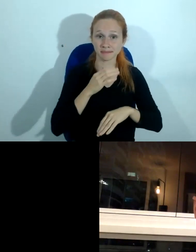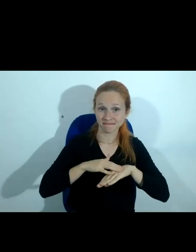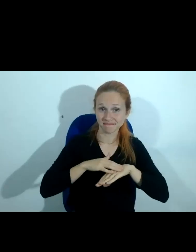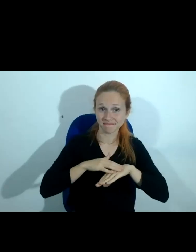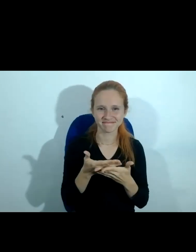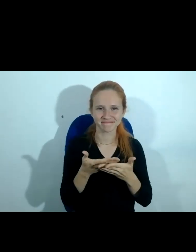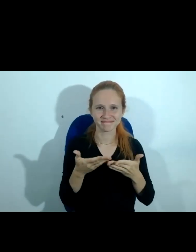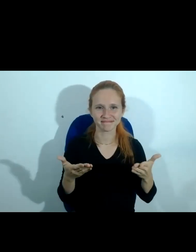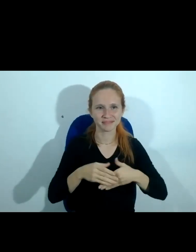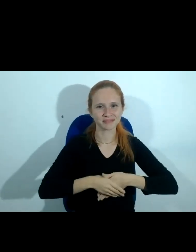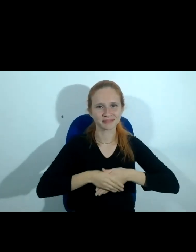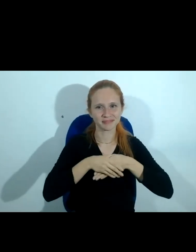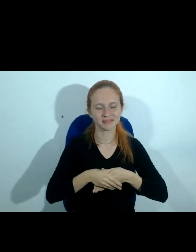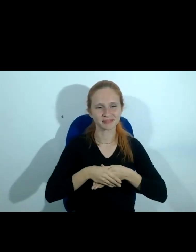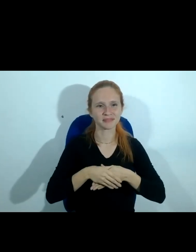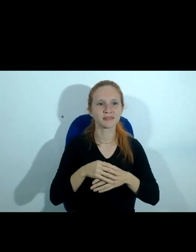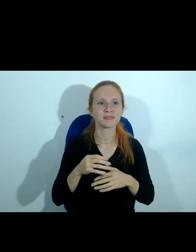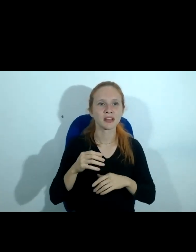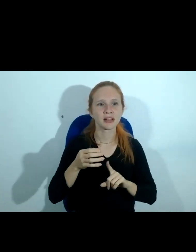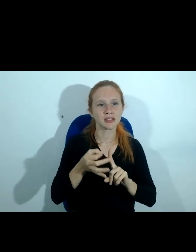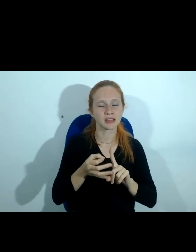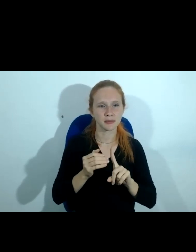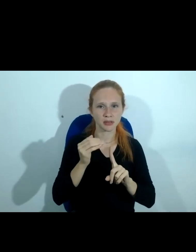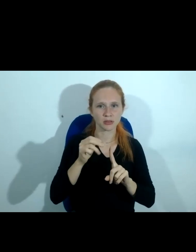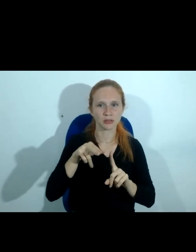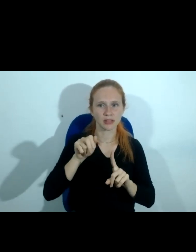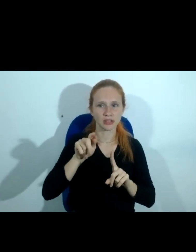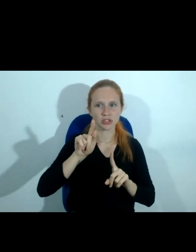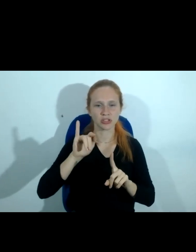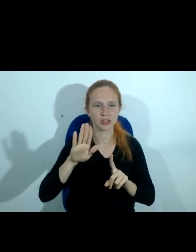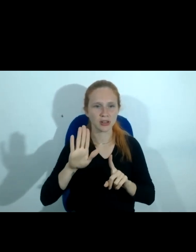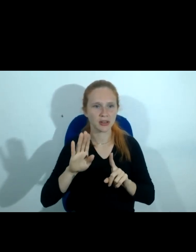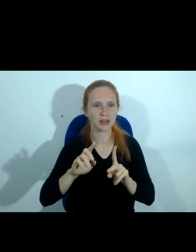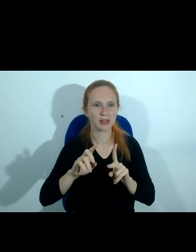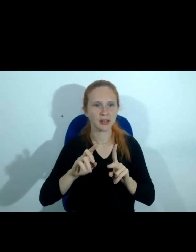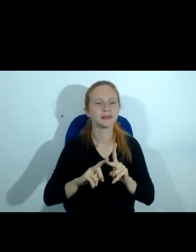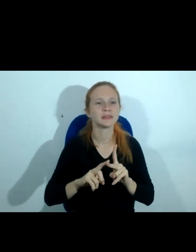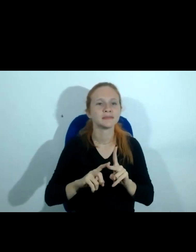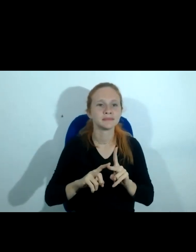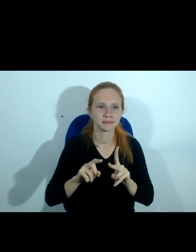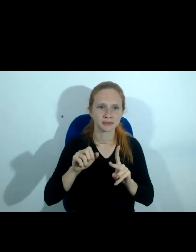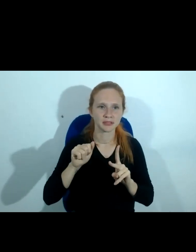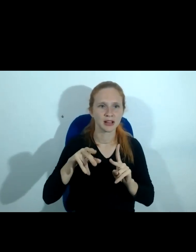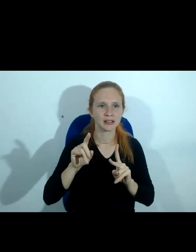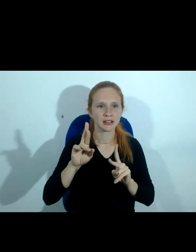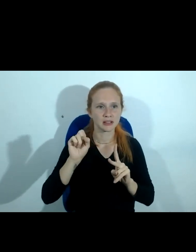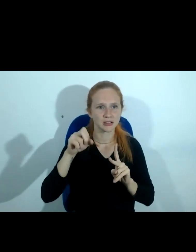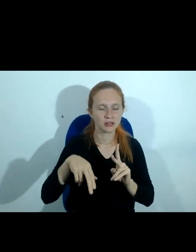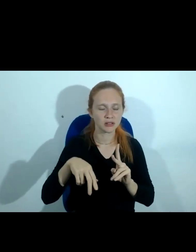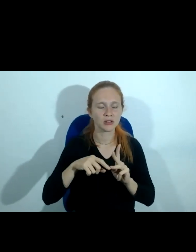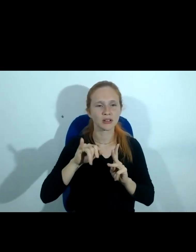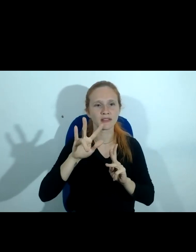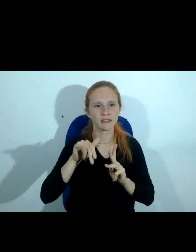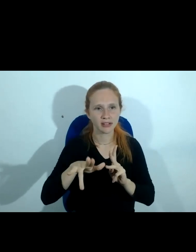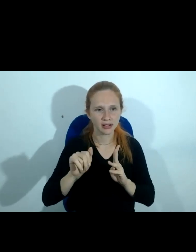o desembargador Najib o parlador Marcos Schutt você meu grande amigo doutor Anderson doutor Ivana